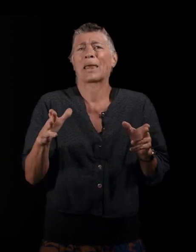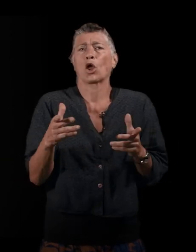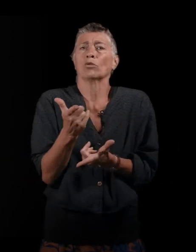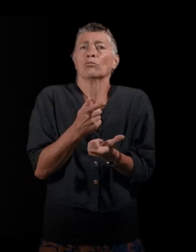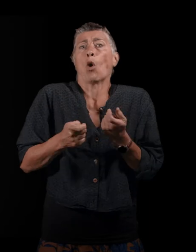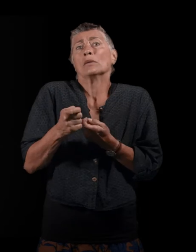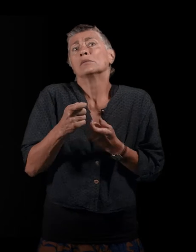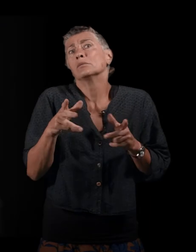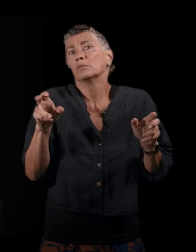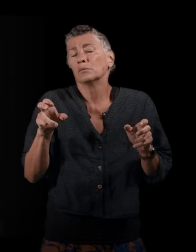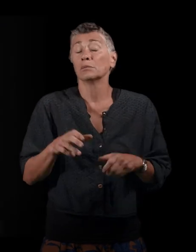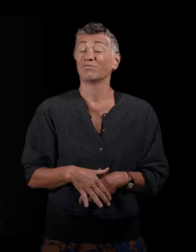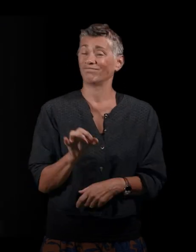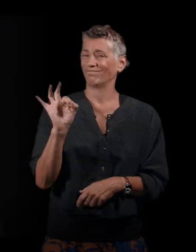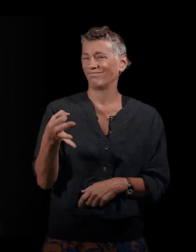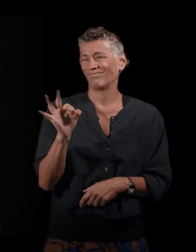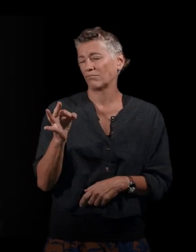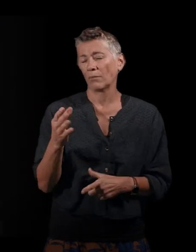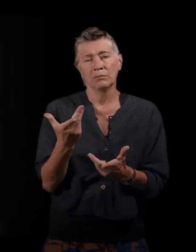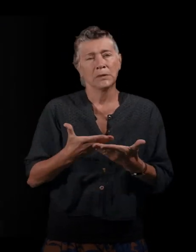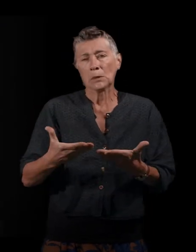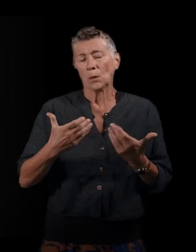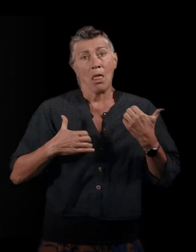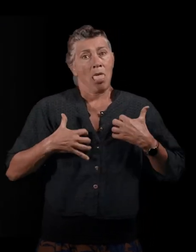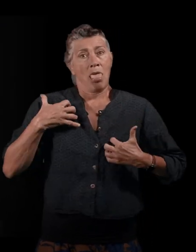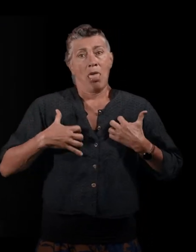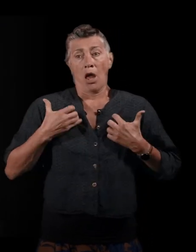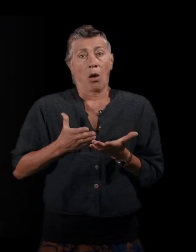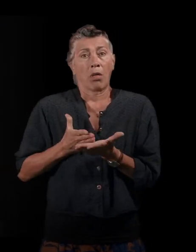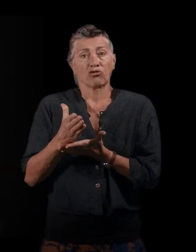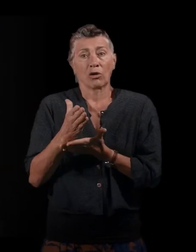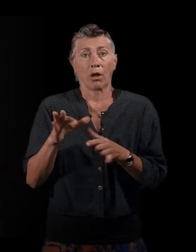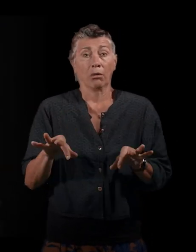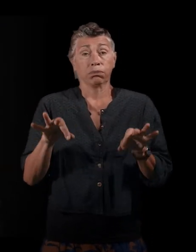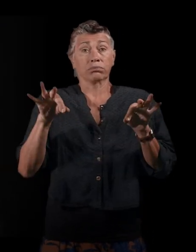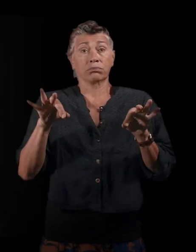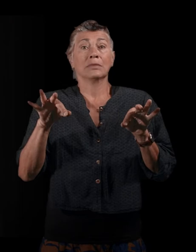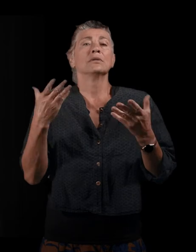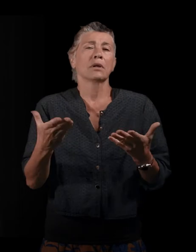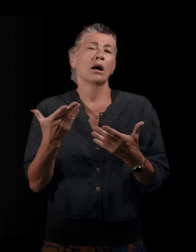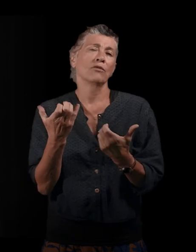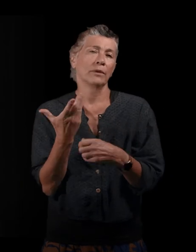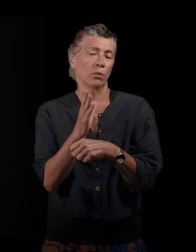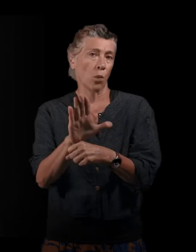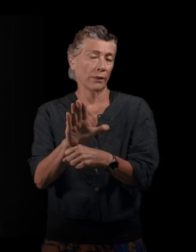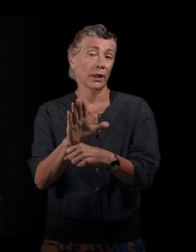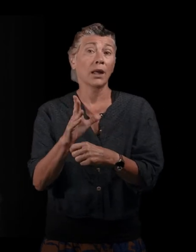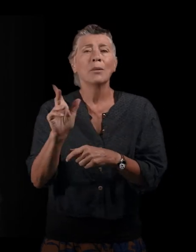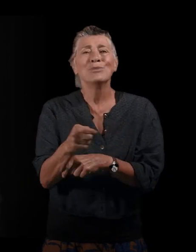Oui, c'est cette condition d'incertitude, de suspension de la trajectoire que j'ai voulu restituer. Alors, il se passe plein de choses, en fait, dans la